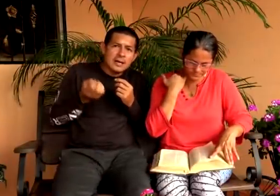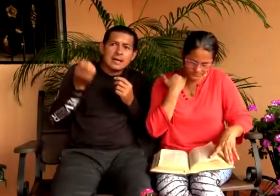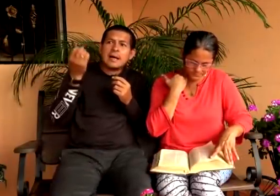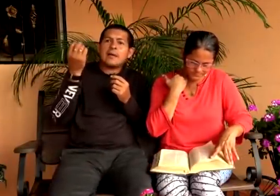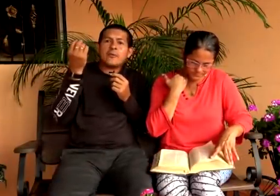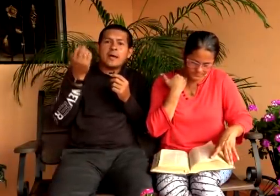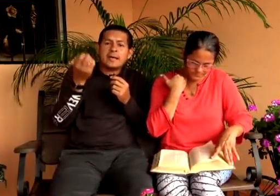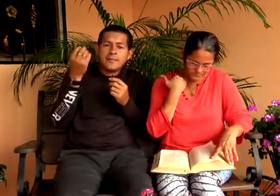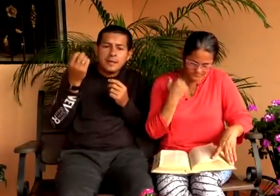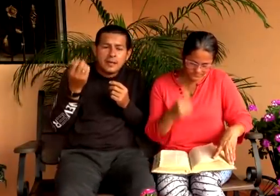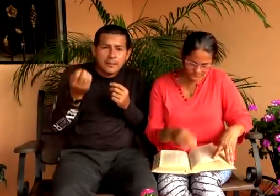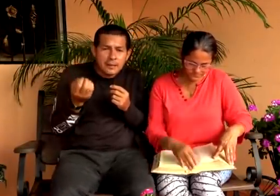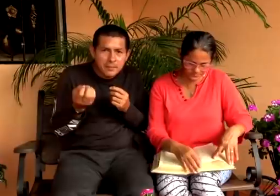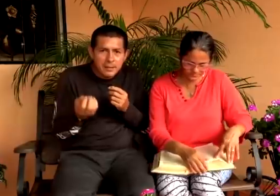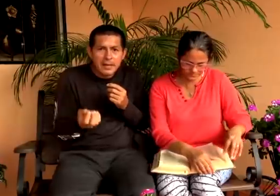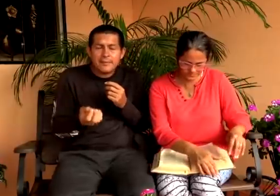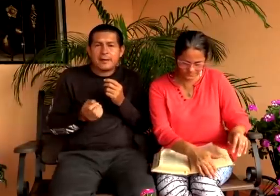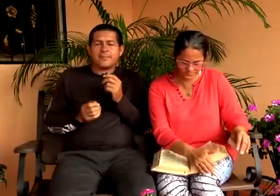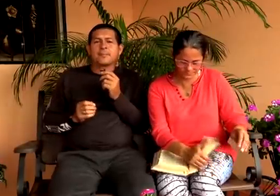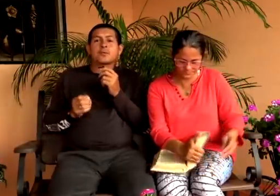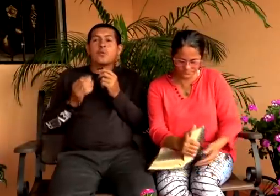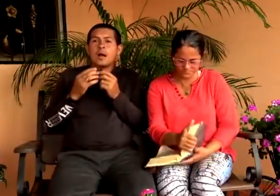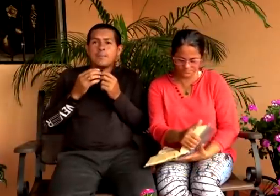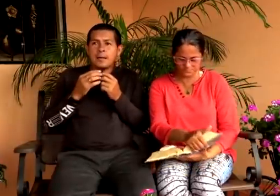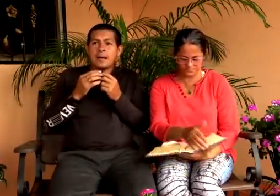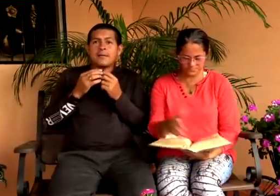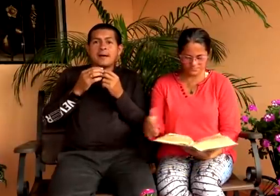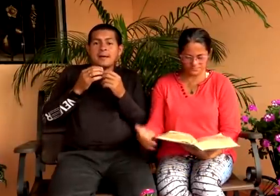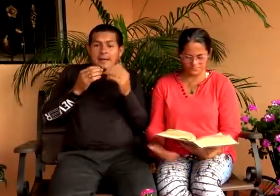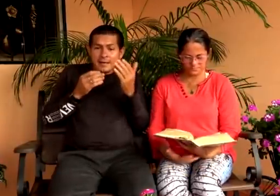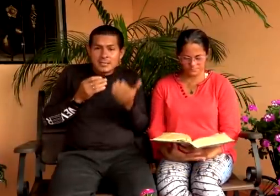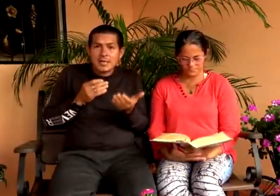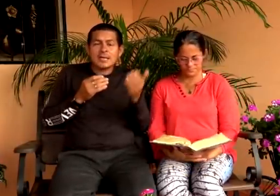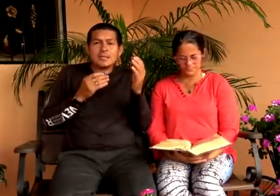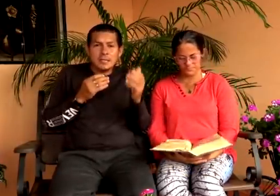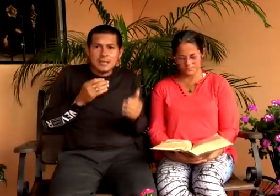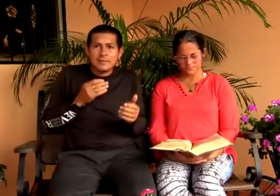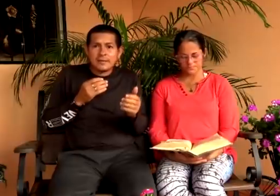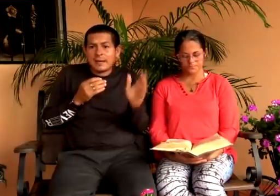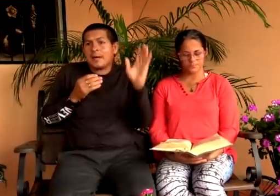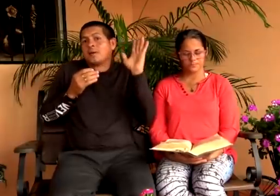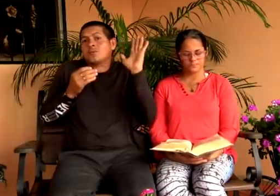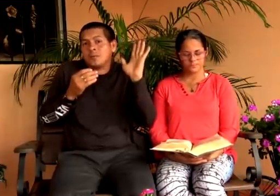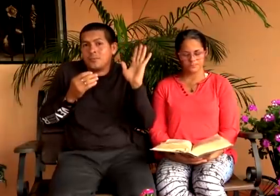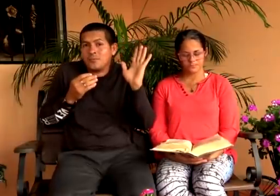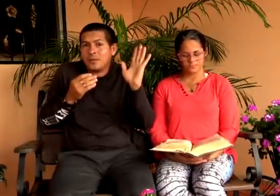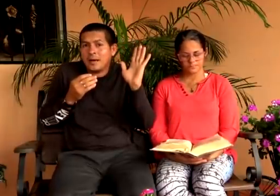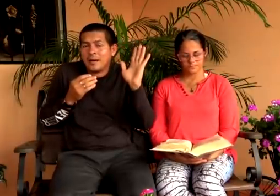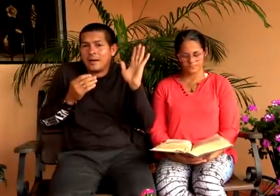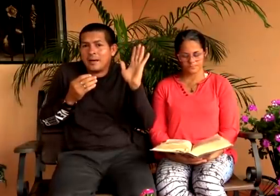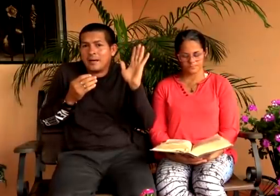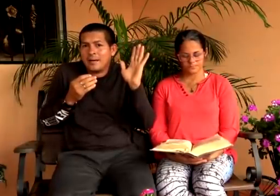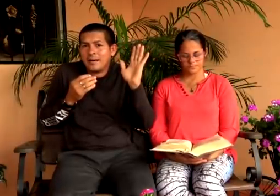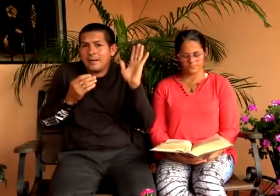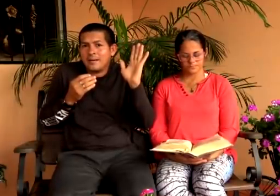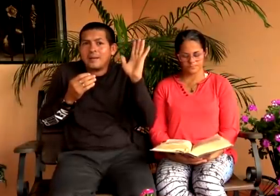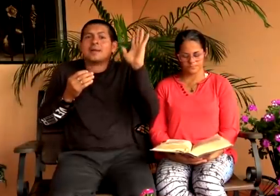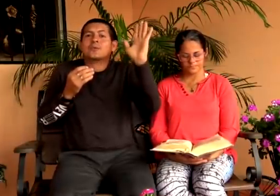hay cabida para mi palabra. ¿Cuál palabra? Esa que tiene verdad. Escuchemos una.